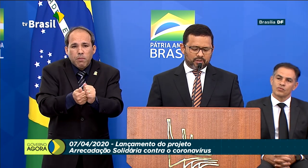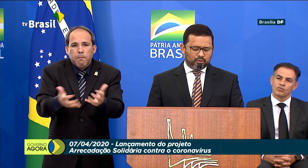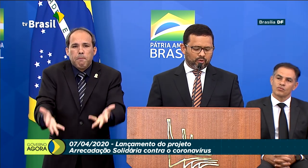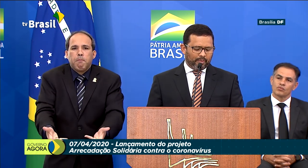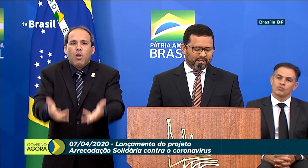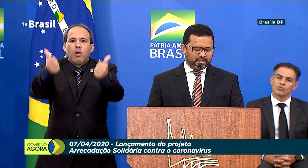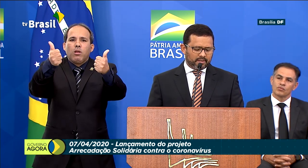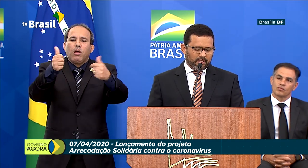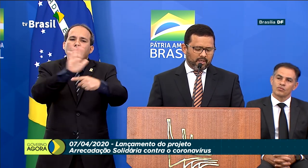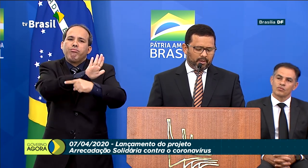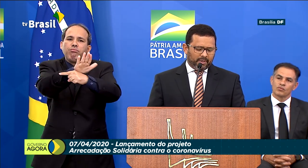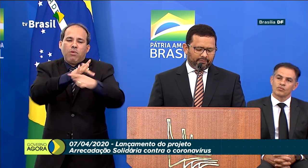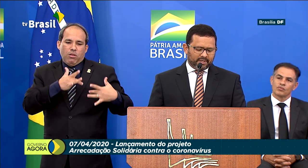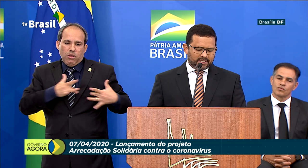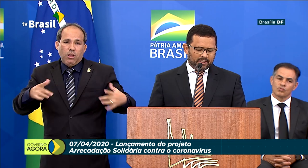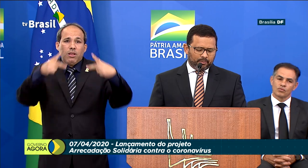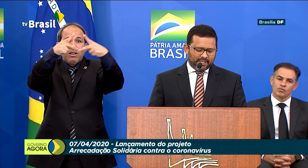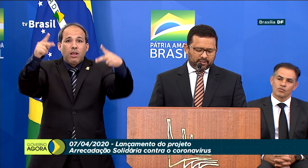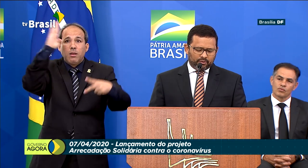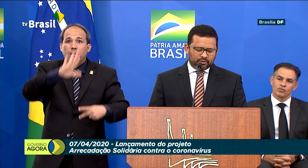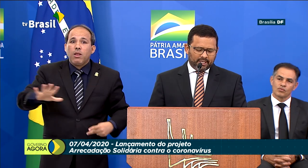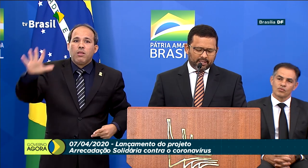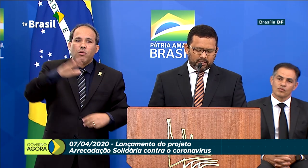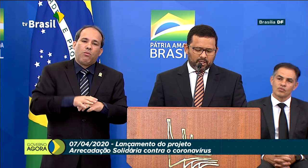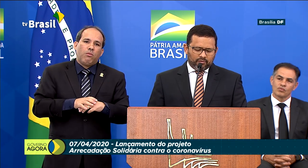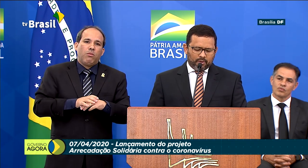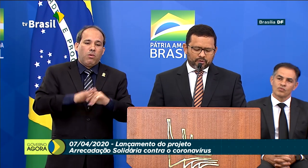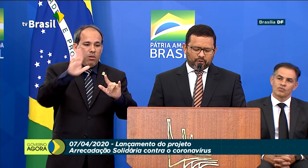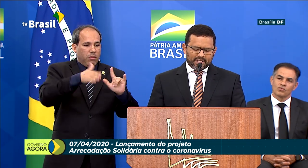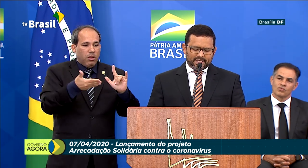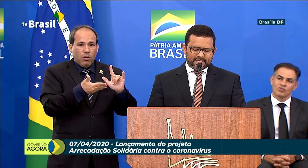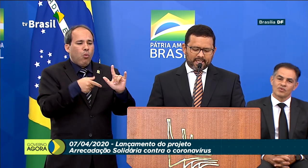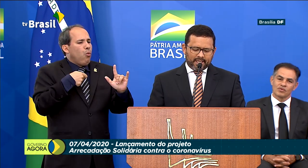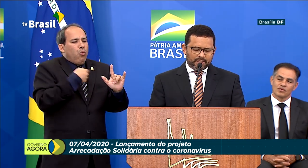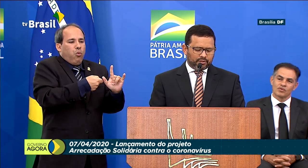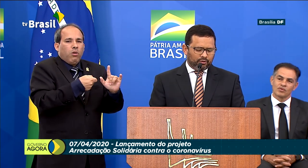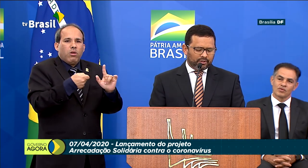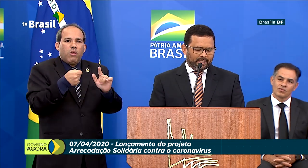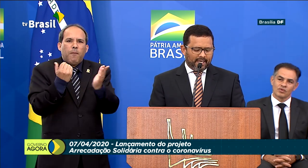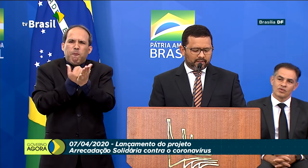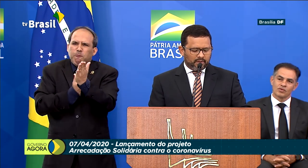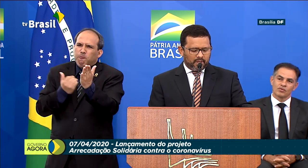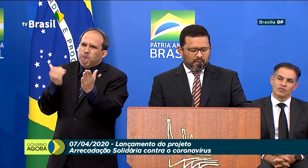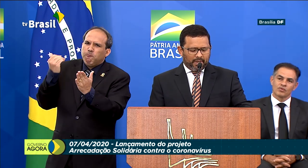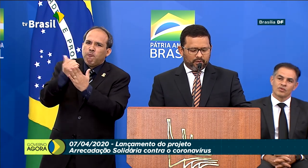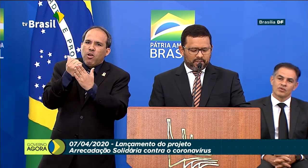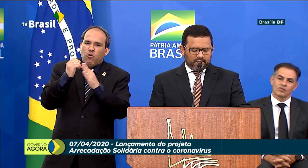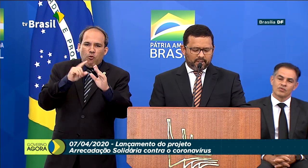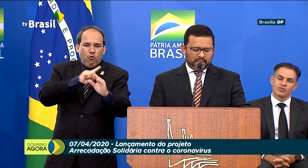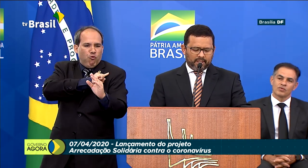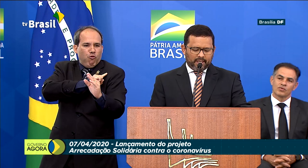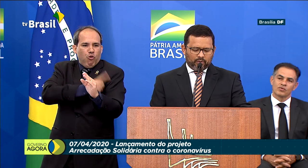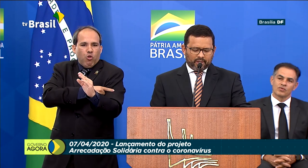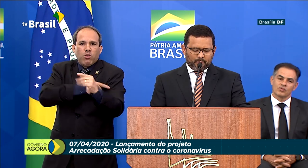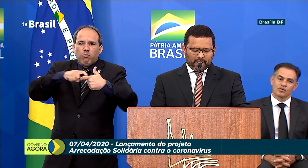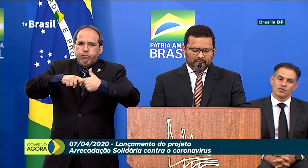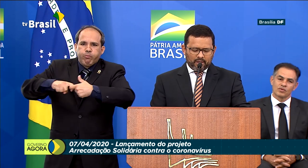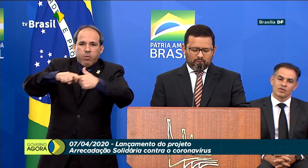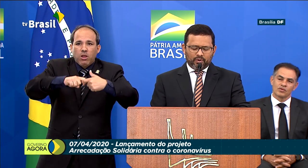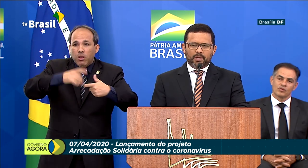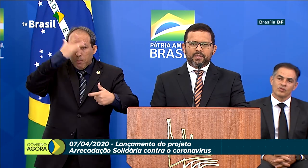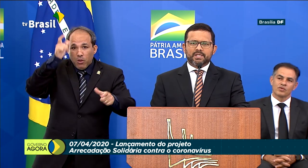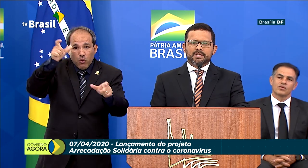dos brasileiros em todo o país. Parafraseando Pátria Voluntária, vamos fortalecer a rede de voluntariado para unir quem quer